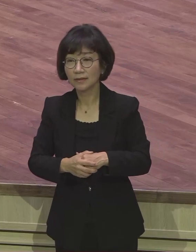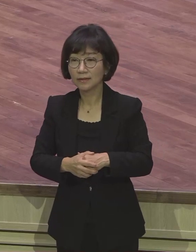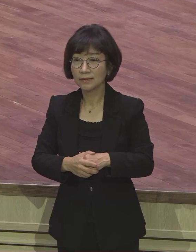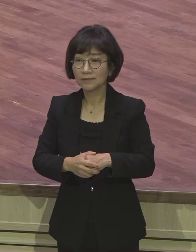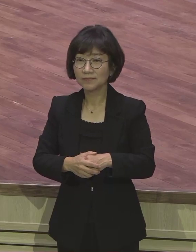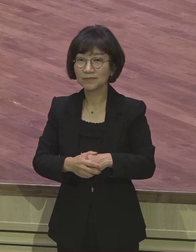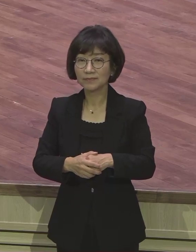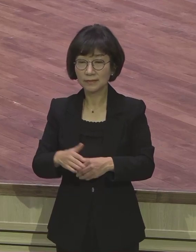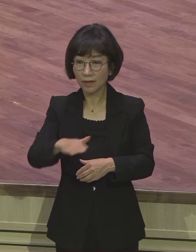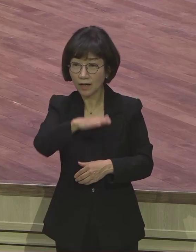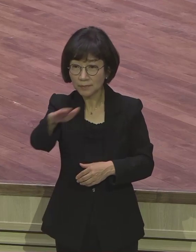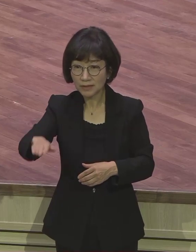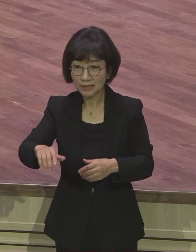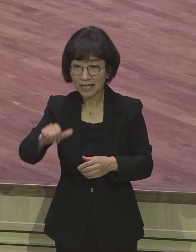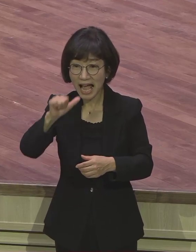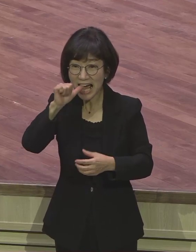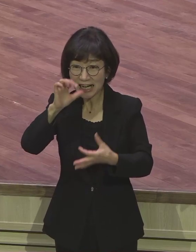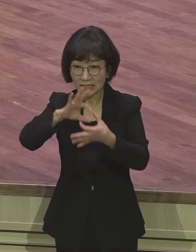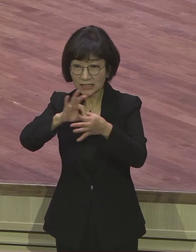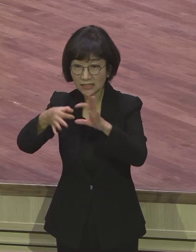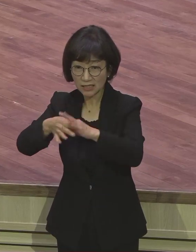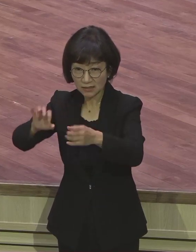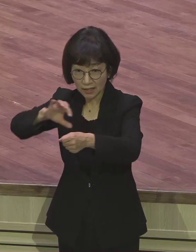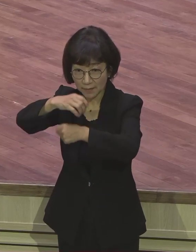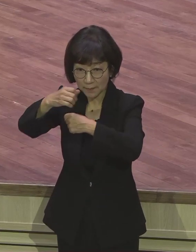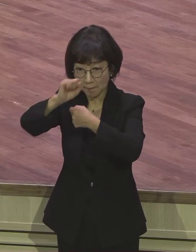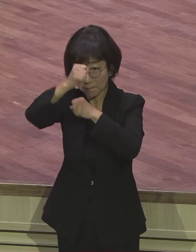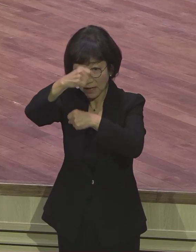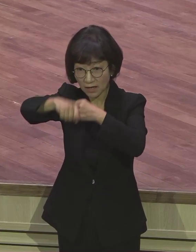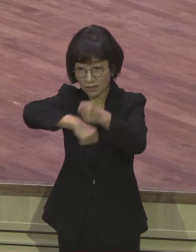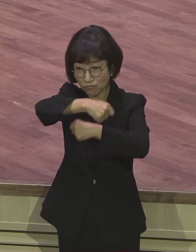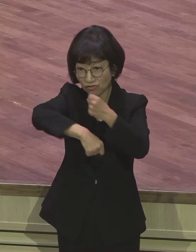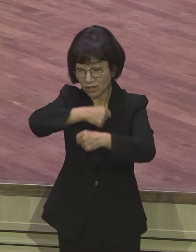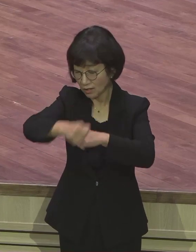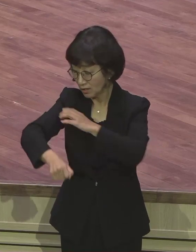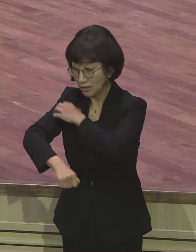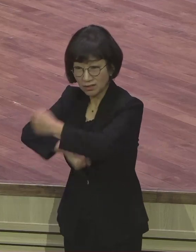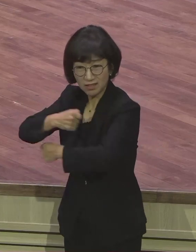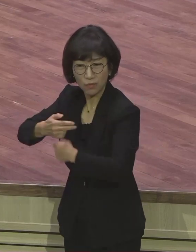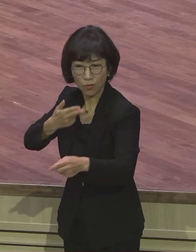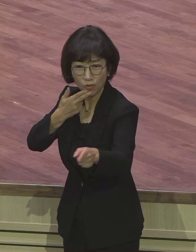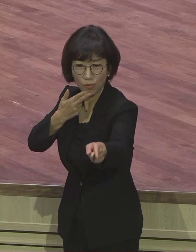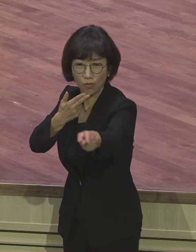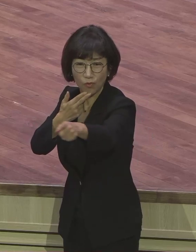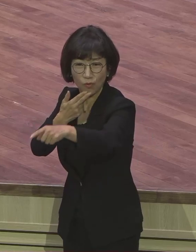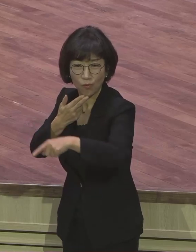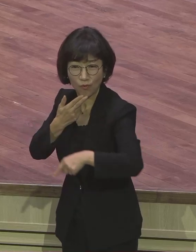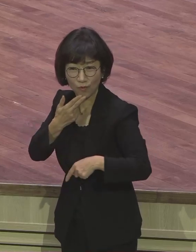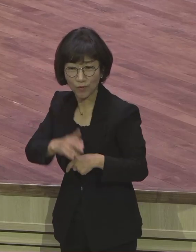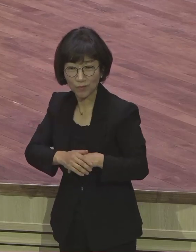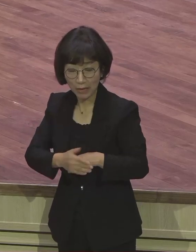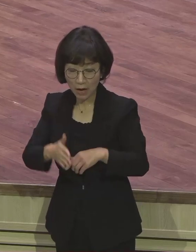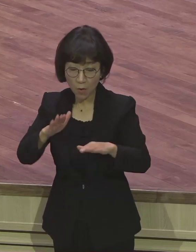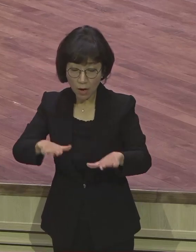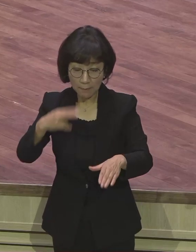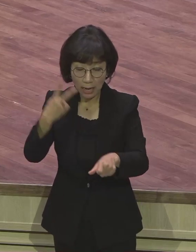양쪽 발을 새우랑 차고 양손에 새우랑 찼냐고요. 이런 상황 속에서 극한 상황 속에서도